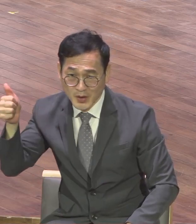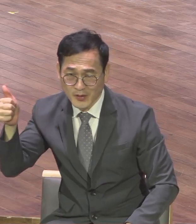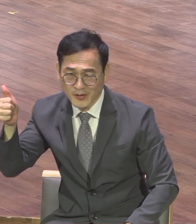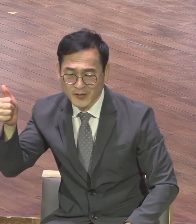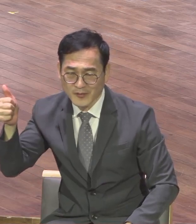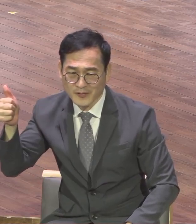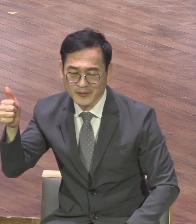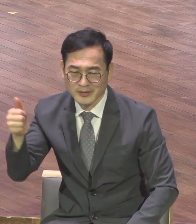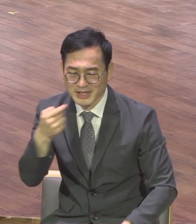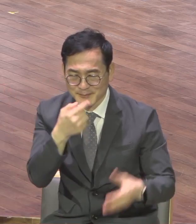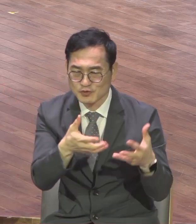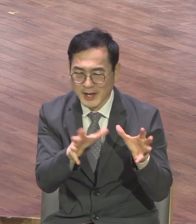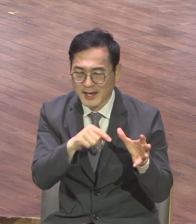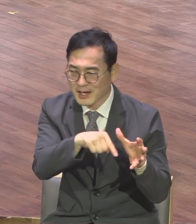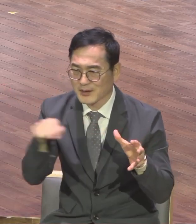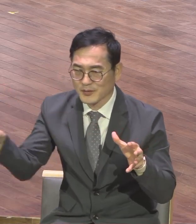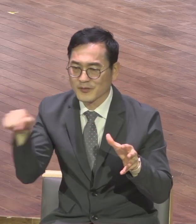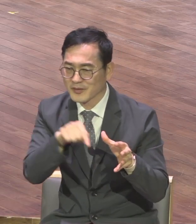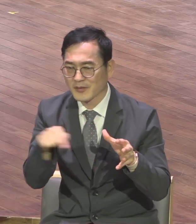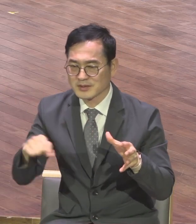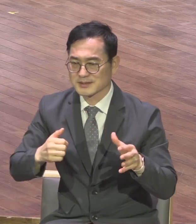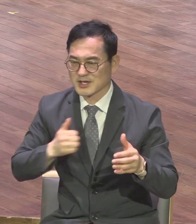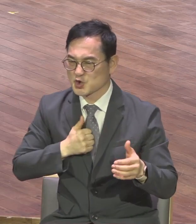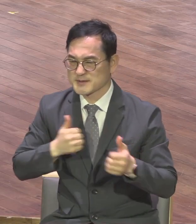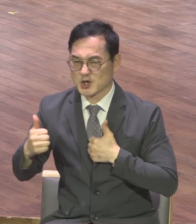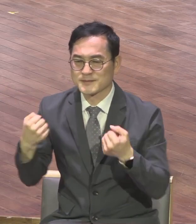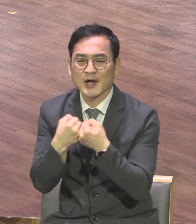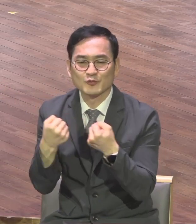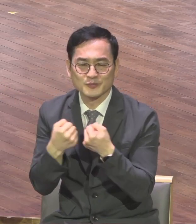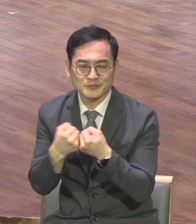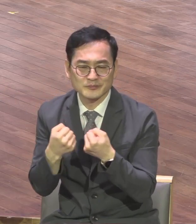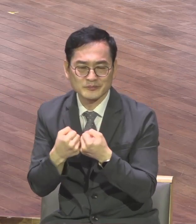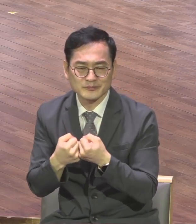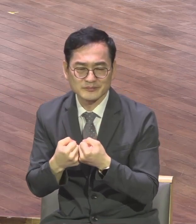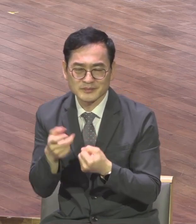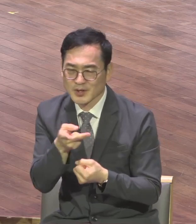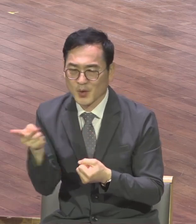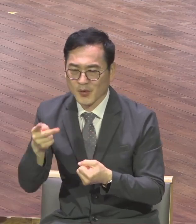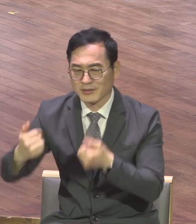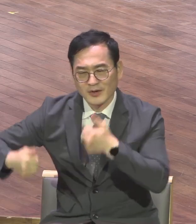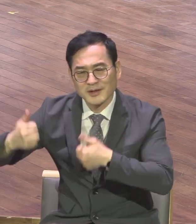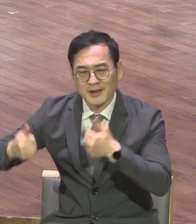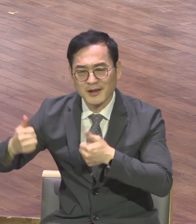나오더라고 근데 오늘 보니까 지금 국회의원들이 막 이렇게 많이 온 줄 처음 보네